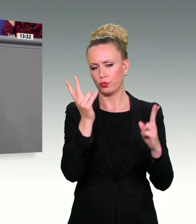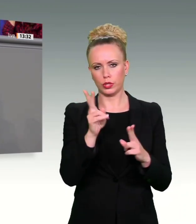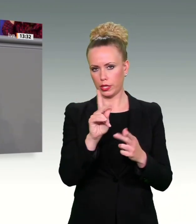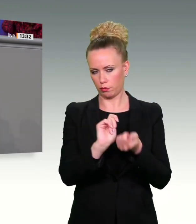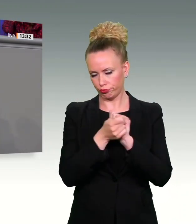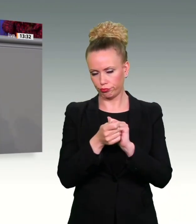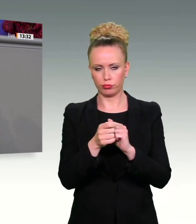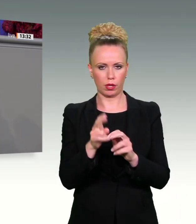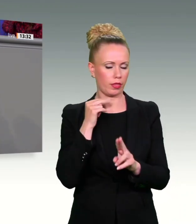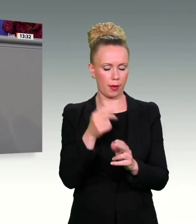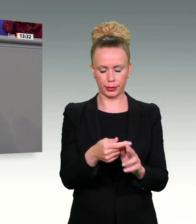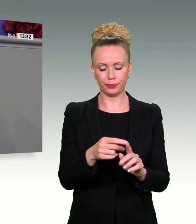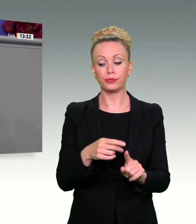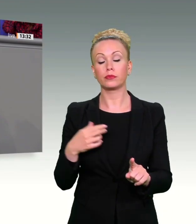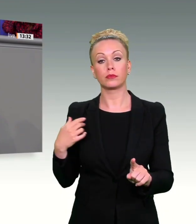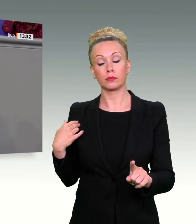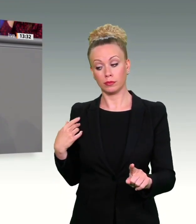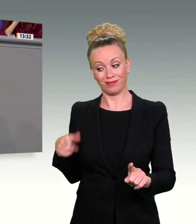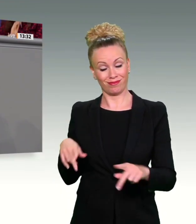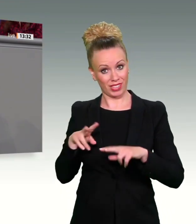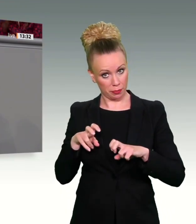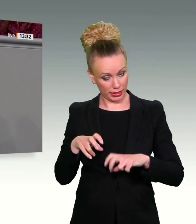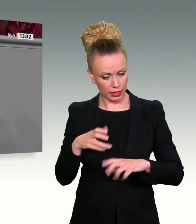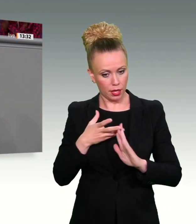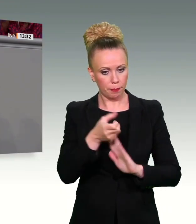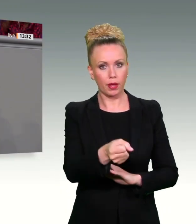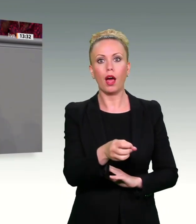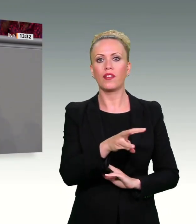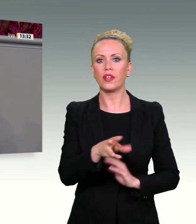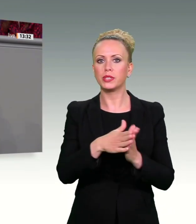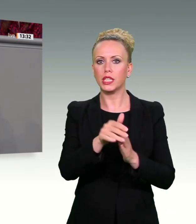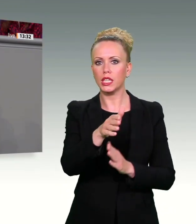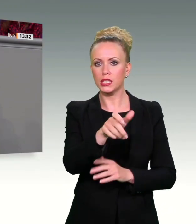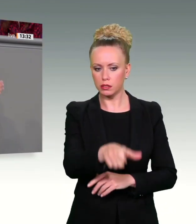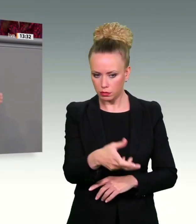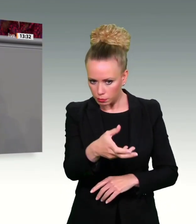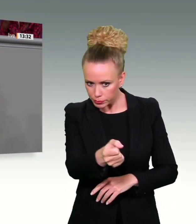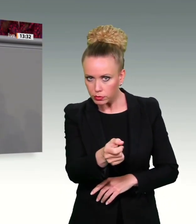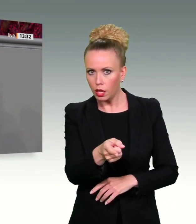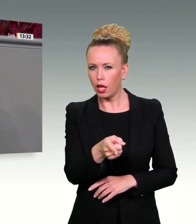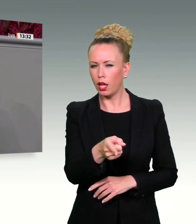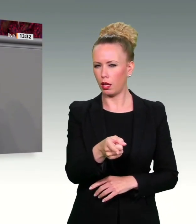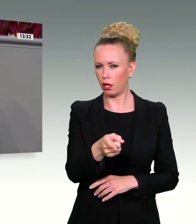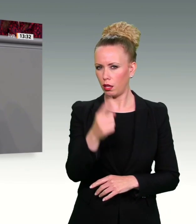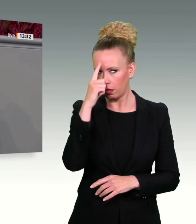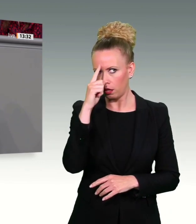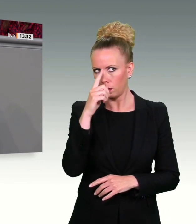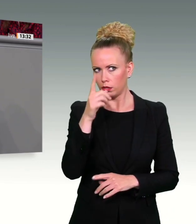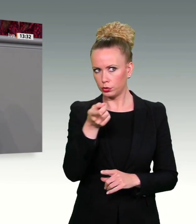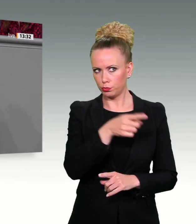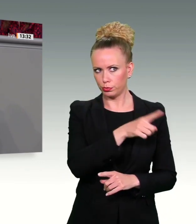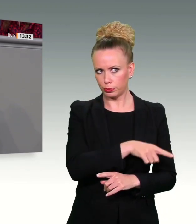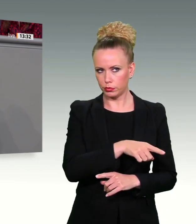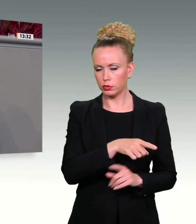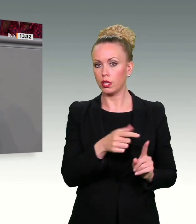herausbekommen, nachdem der Fall in Wermelskirchen bekannt wurde und ermittelt wurde. Man hat schon damals unter dem Aliasnamen